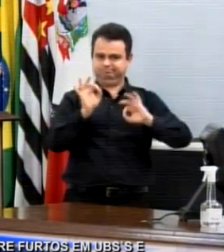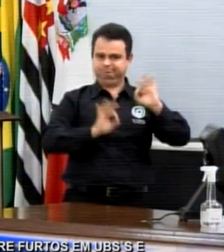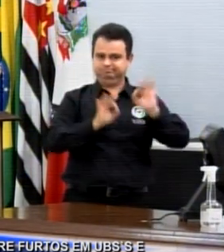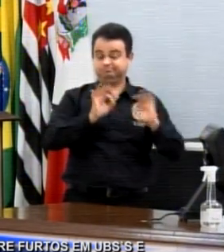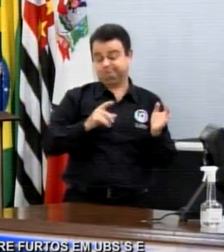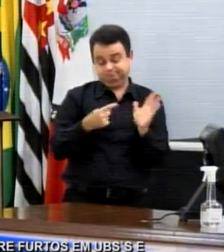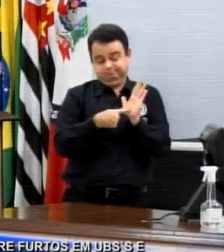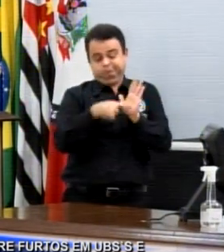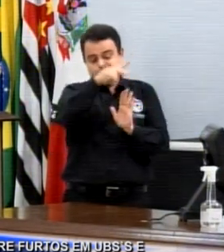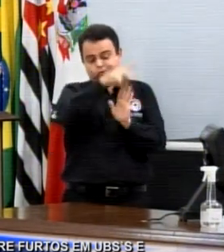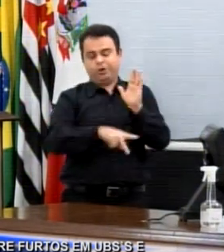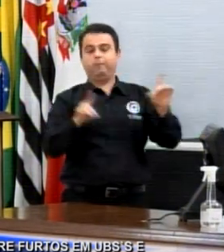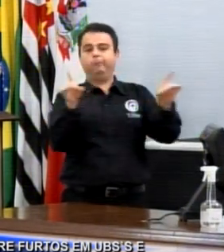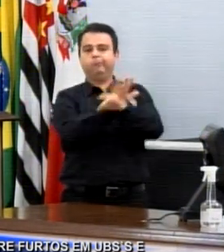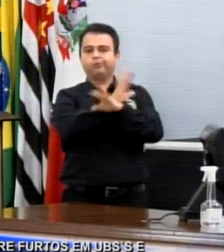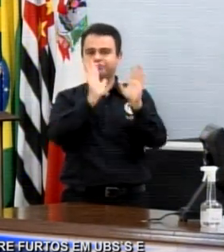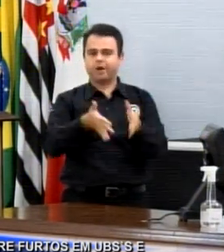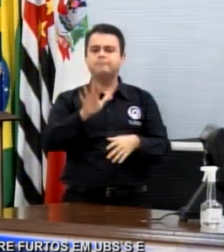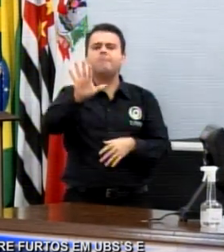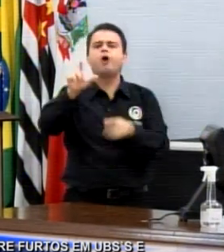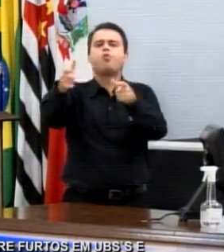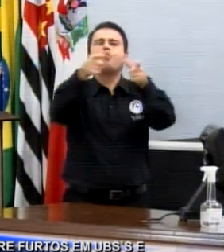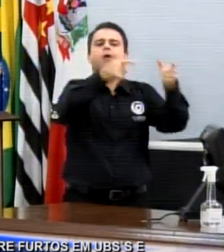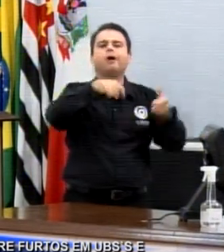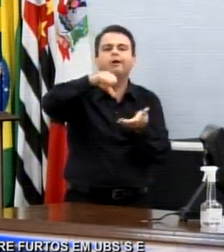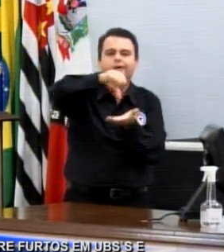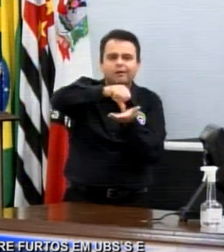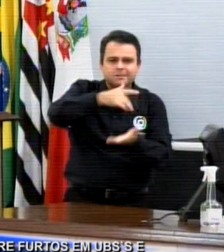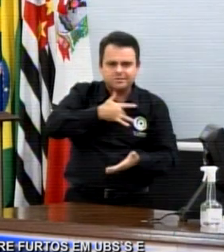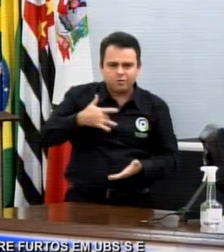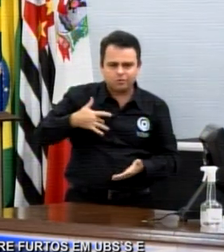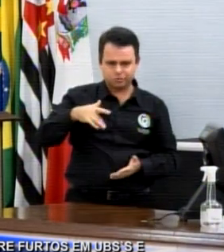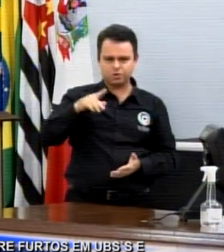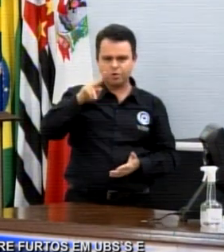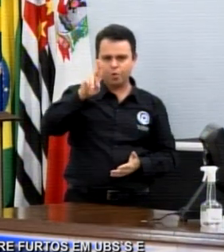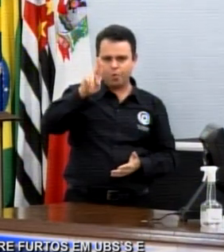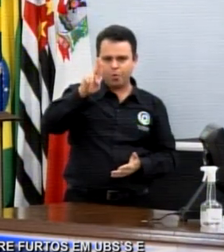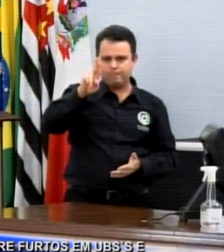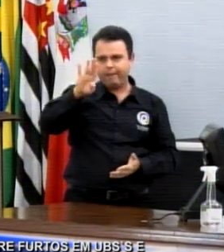básicas de saúde aqui em Rio Preto. Não tem. O projeto está tramitando.